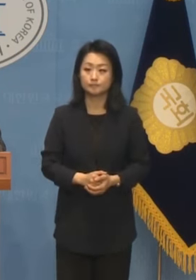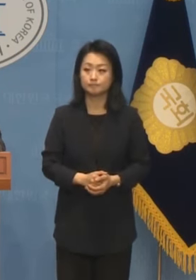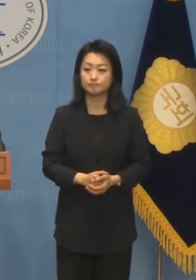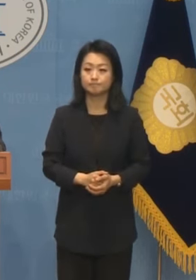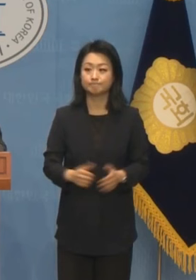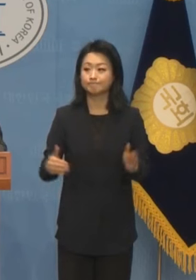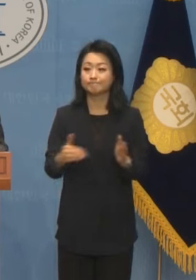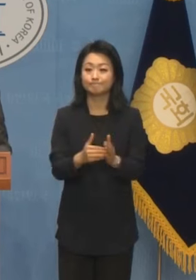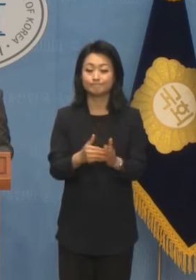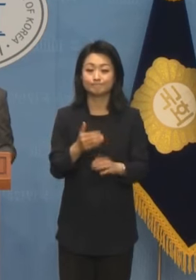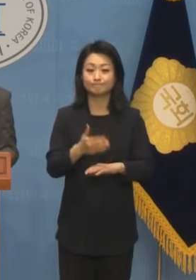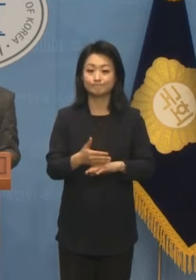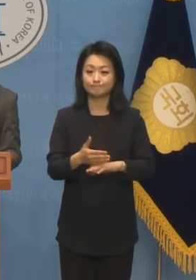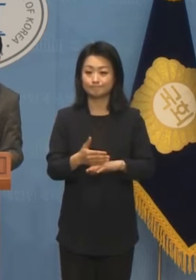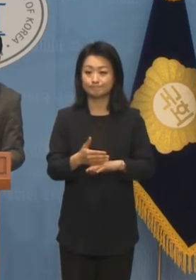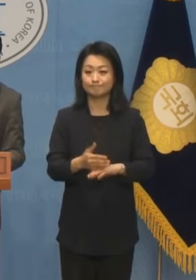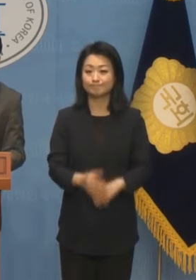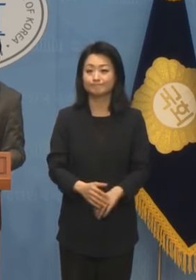이상입니다.